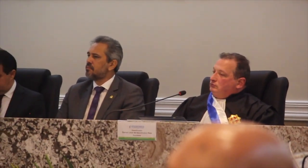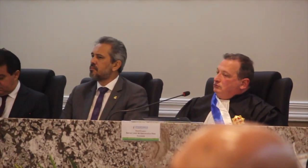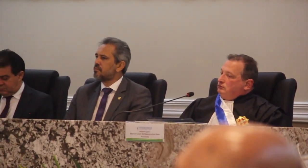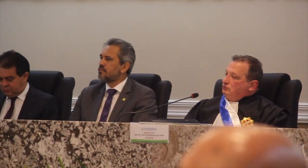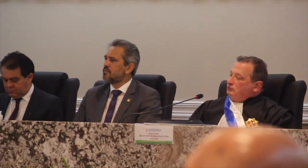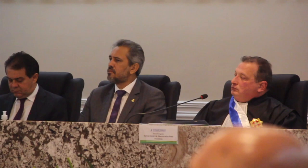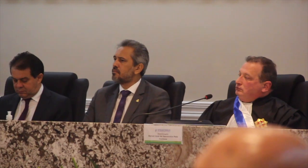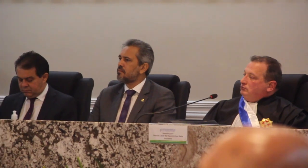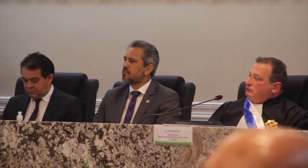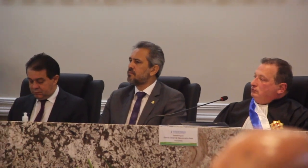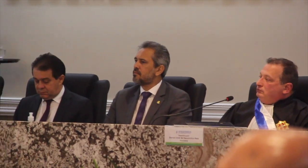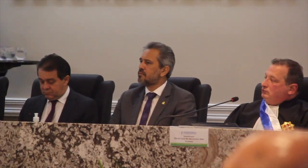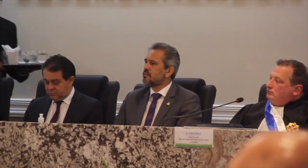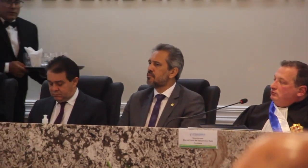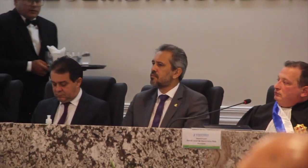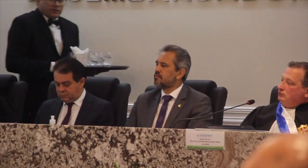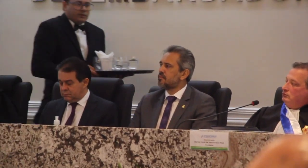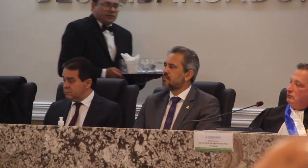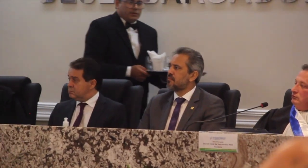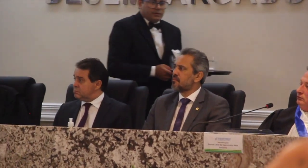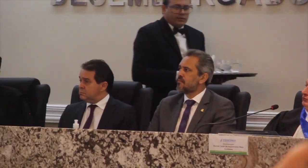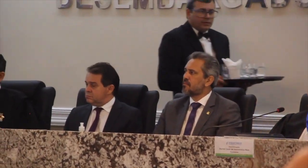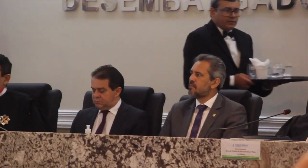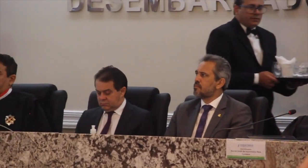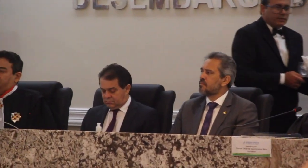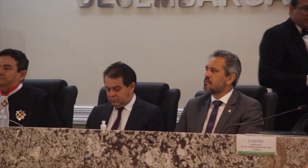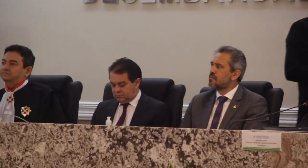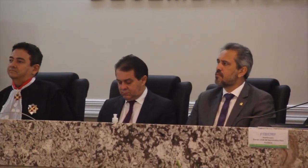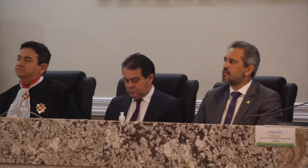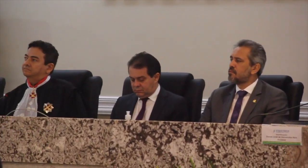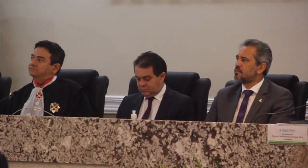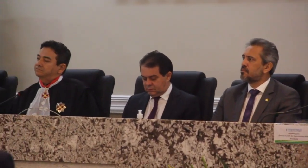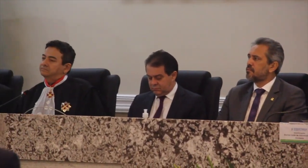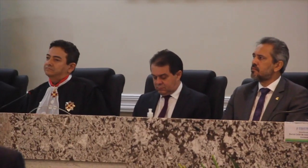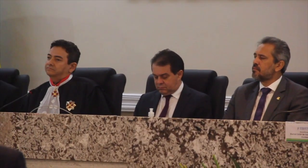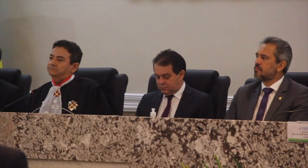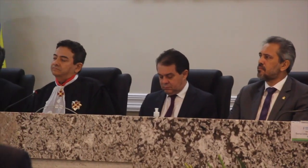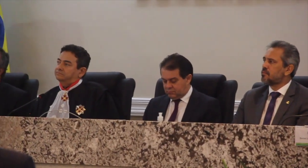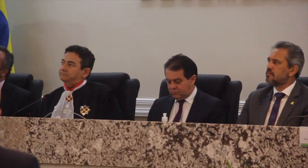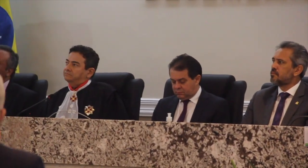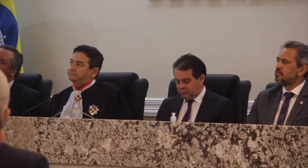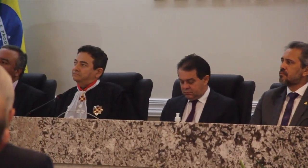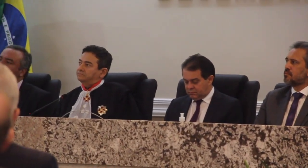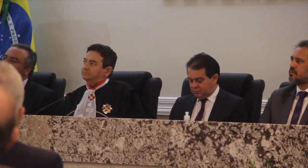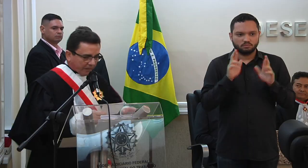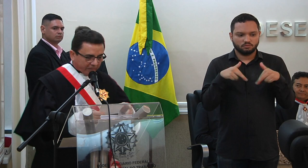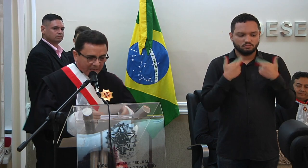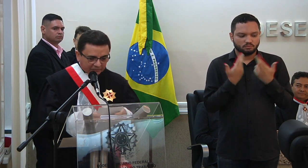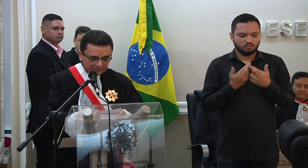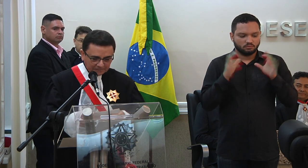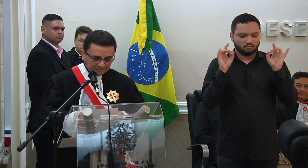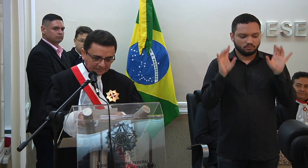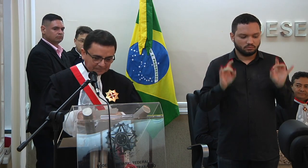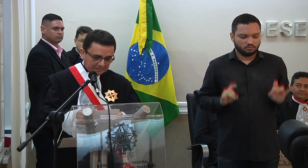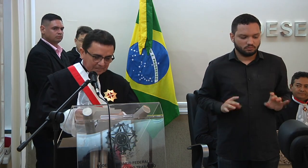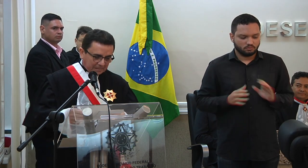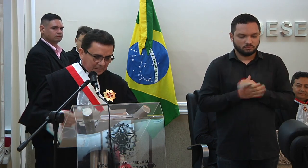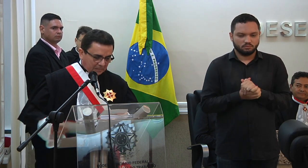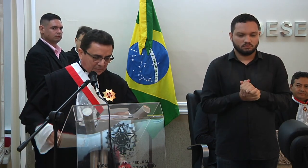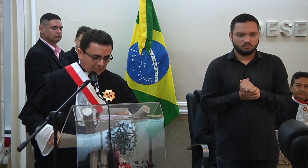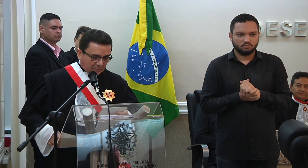governador do Estado do Ceará, que muito nos honra com a sua presença aqui nessa solenidade.